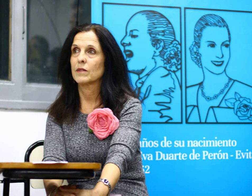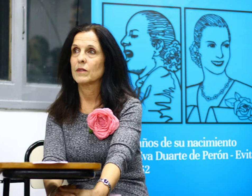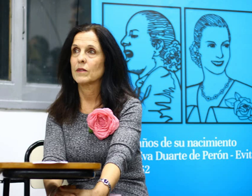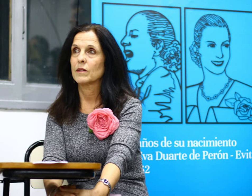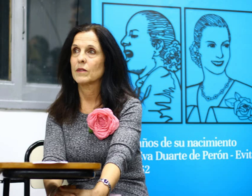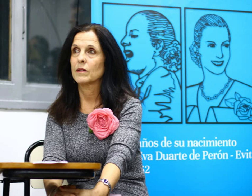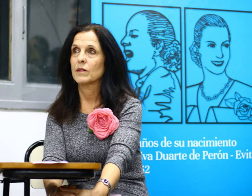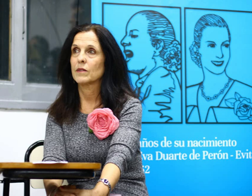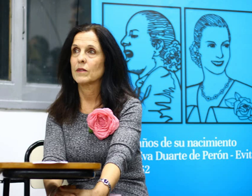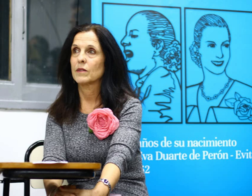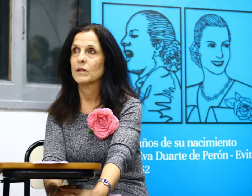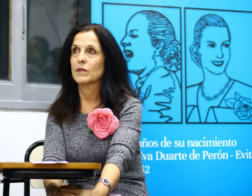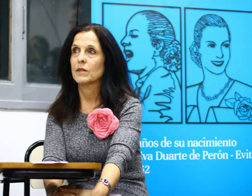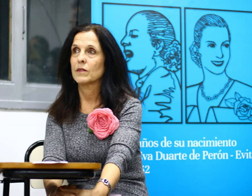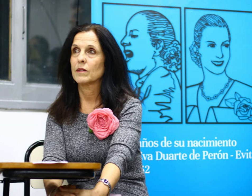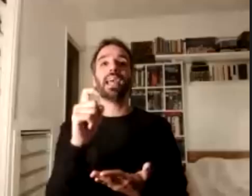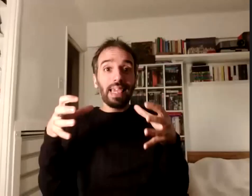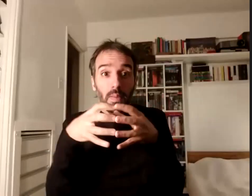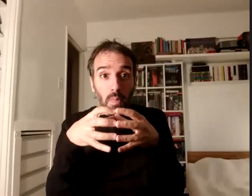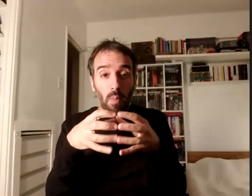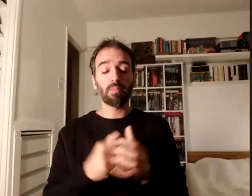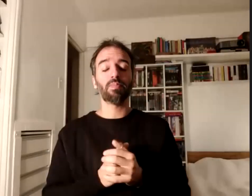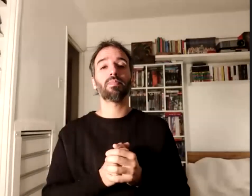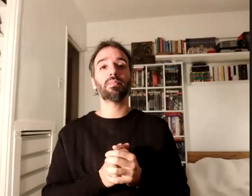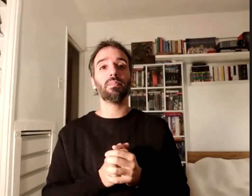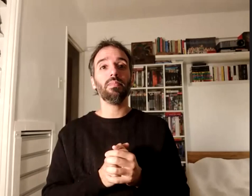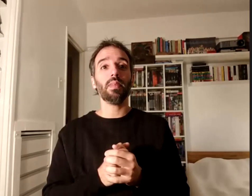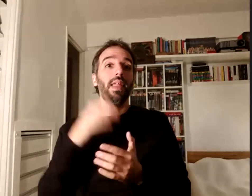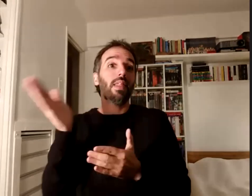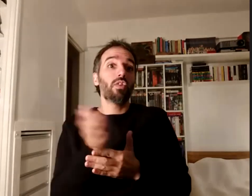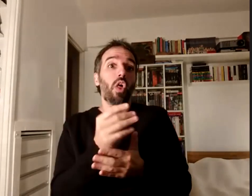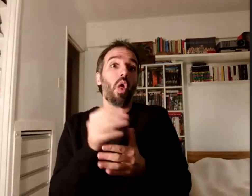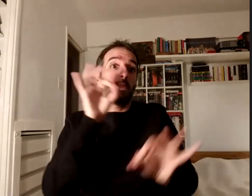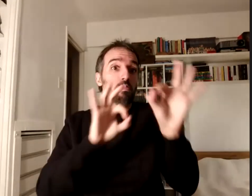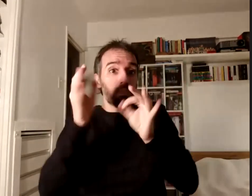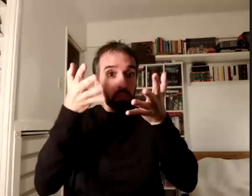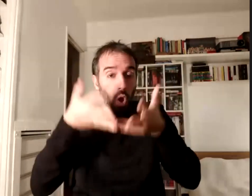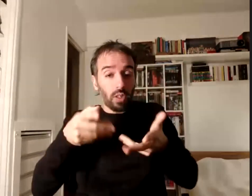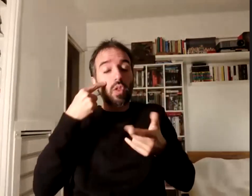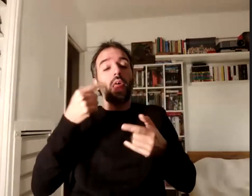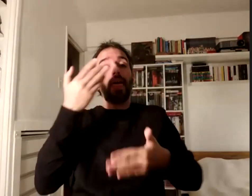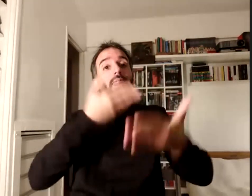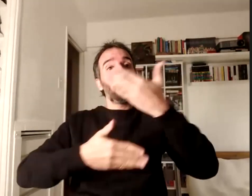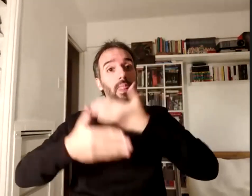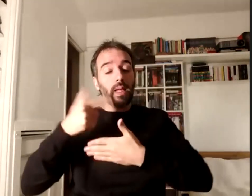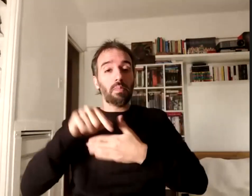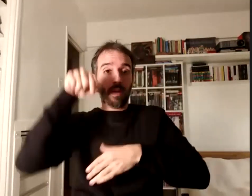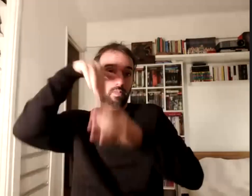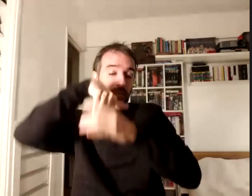del equipo, bueno, de todo el proyecto de discapacidad en la Facultad de Filosofía y Letras. Así